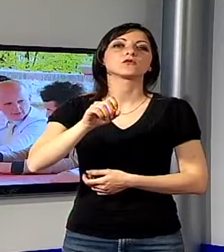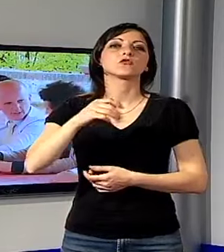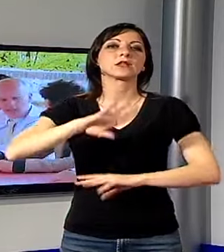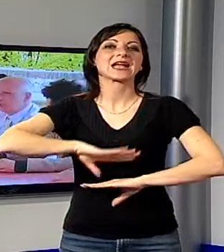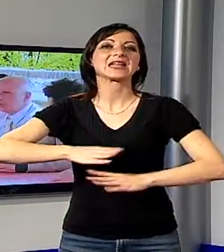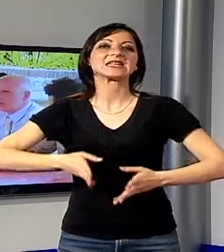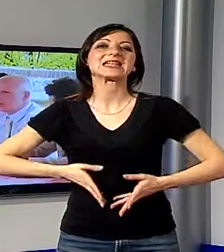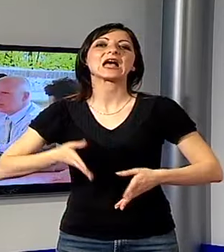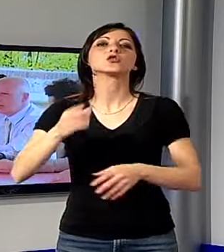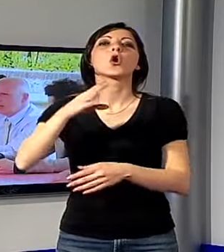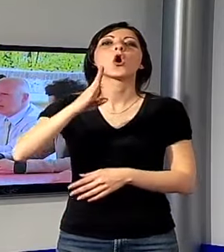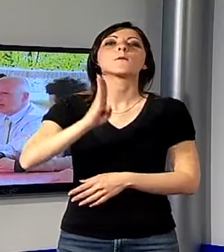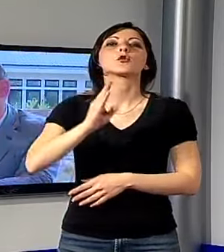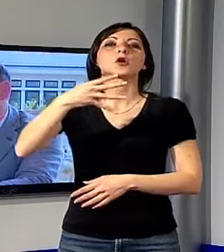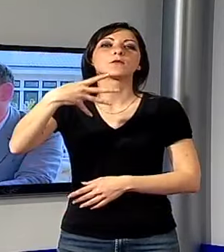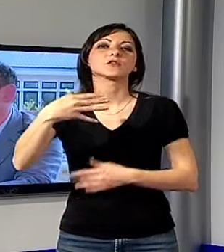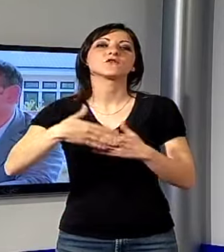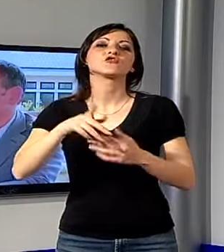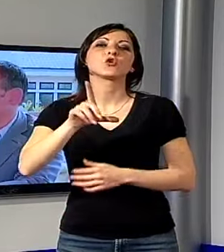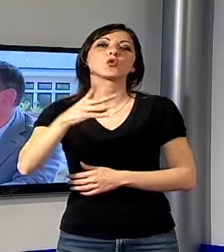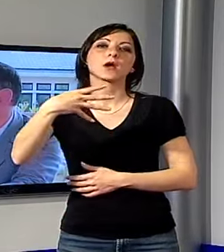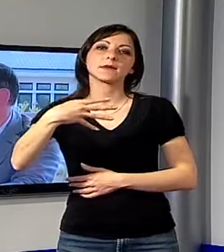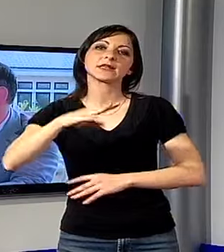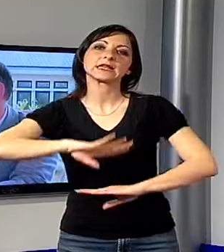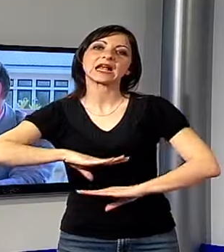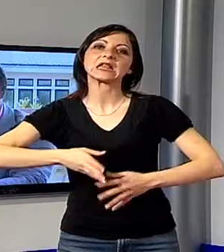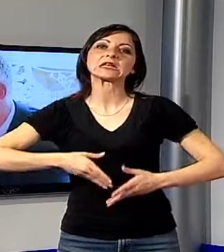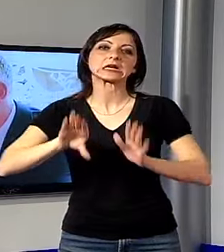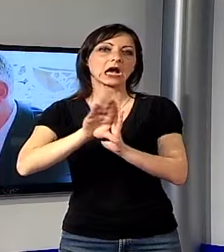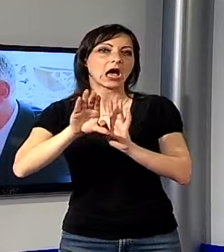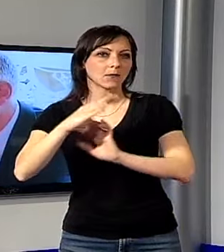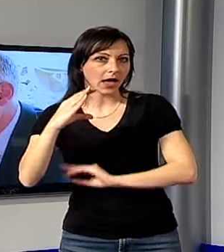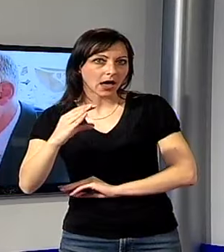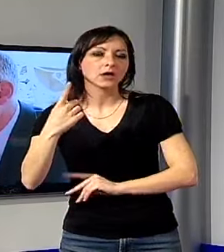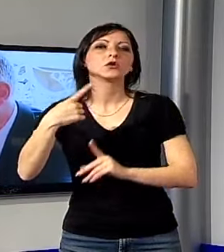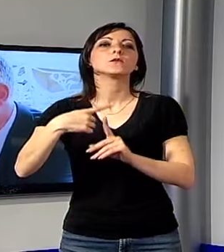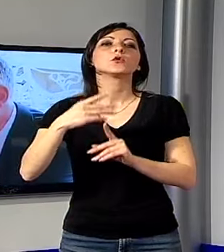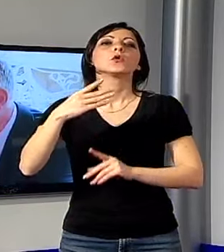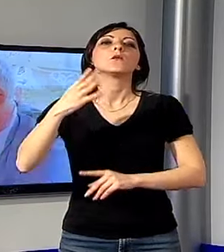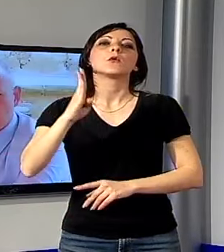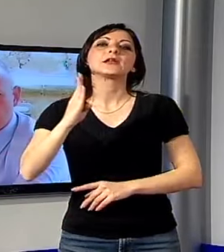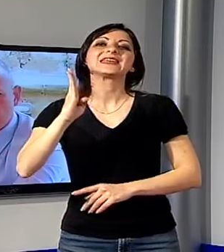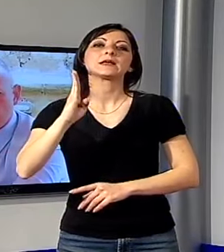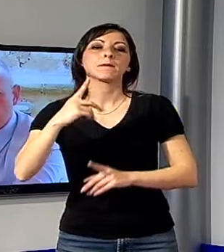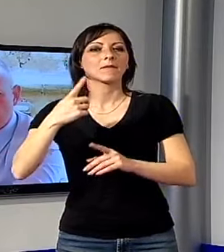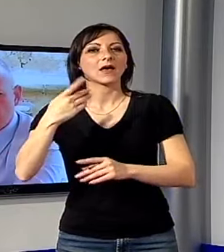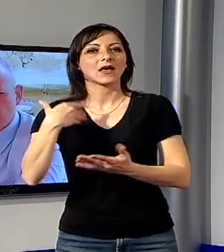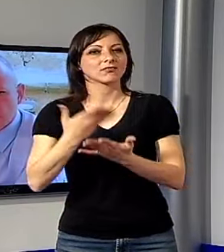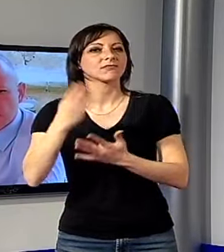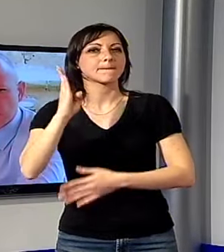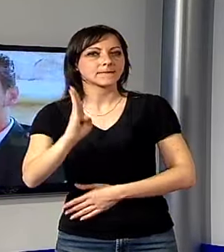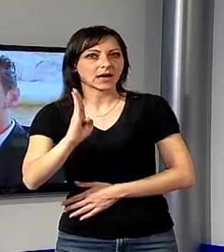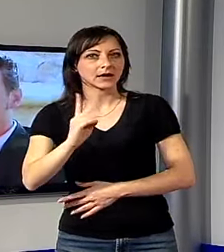Burgamozzano. Al suo fianco Luca Menesini, candidato a Capannori, Marco Bonini a Barga, Nicola Boggi a Fabbriche di